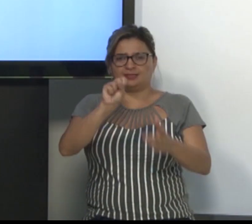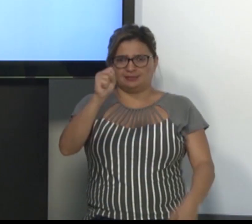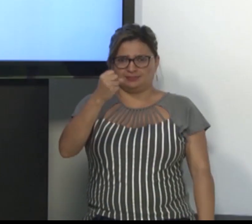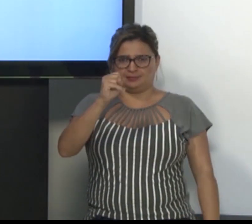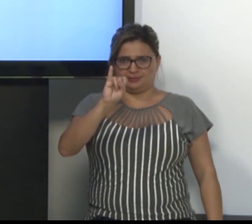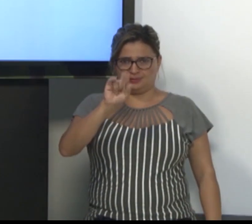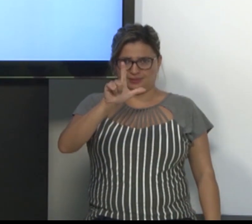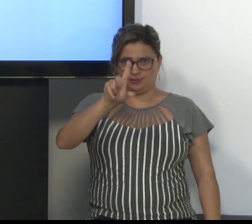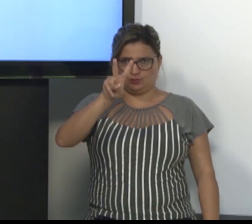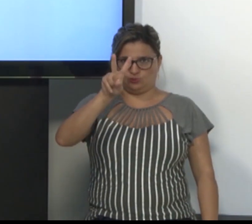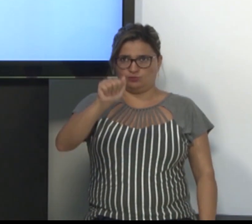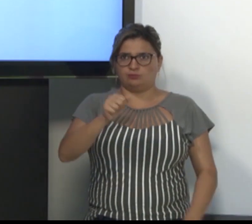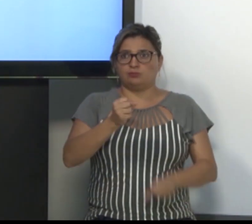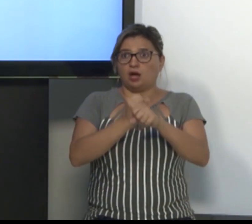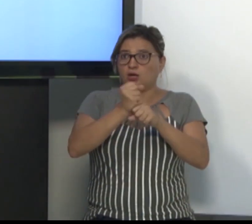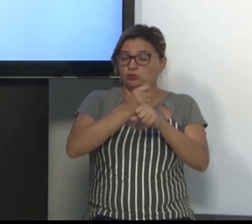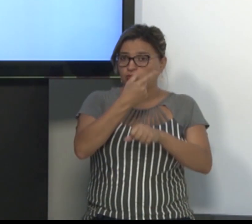outra pesquisa